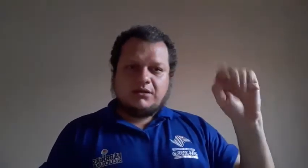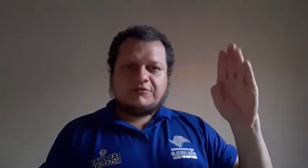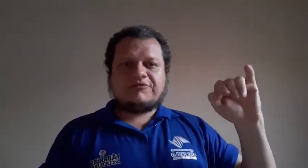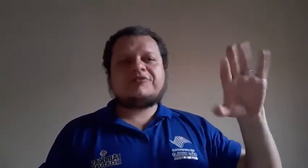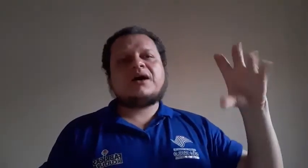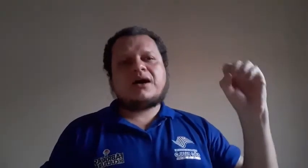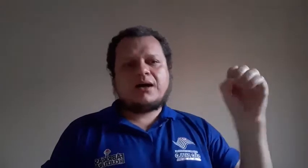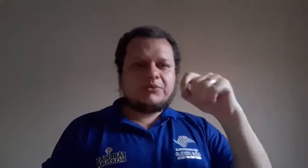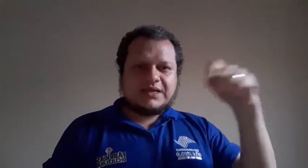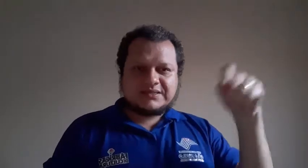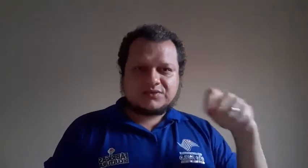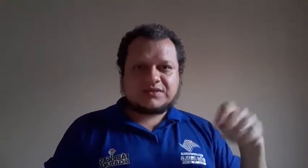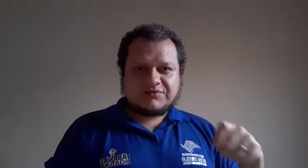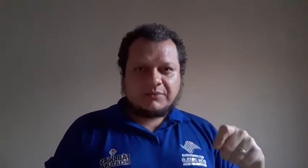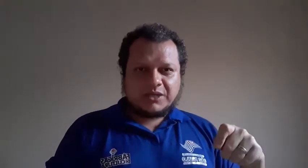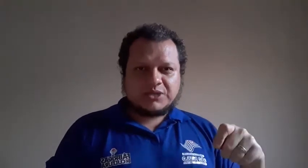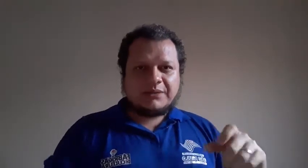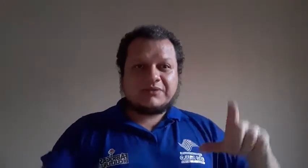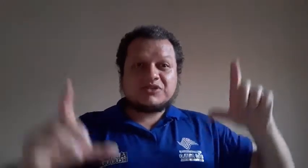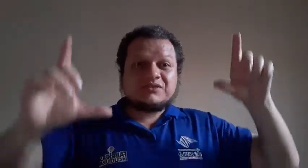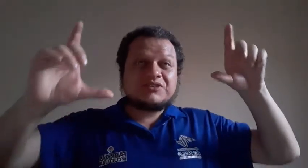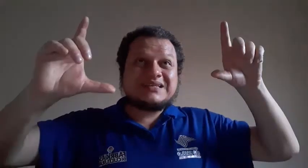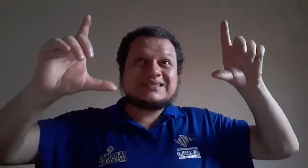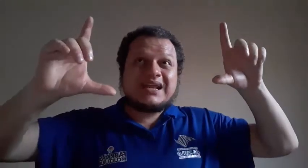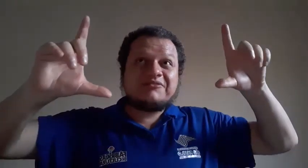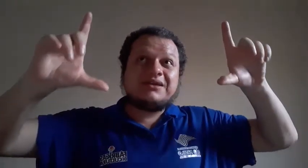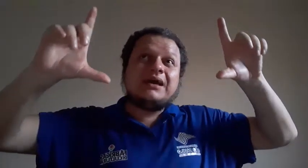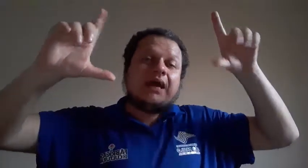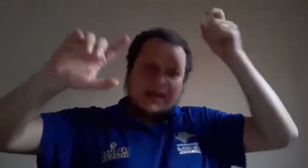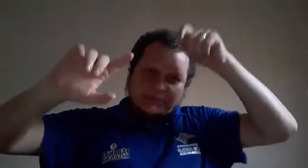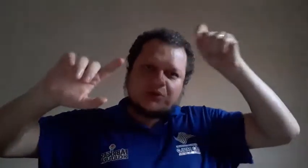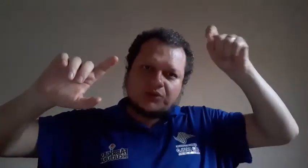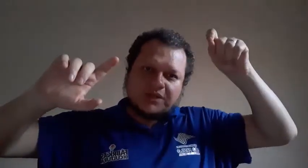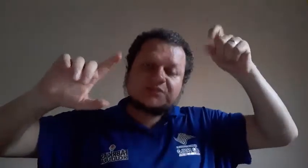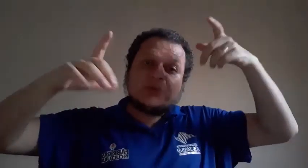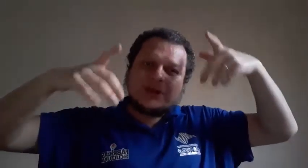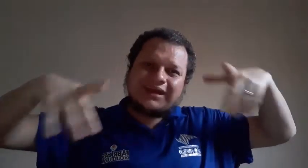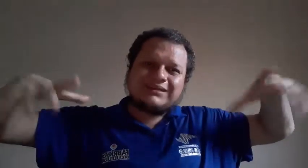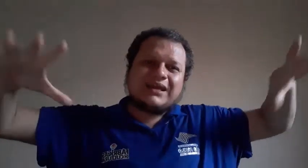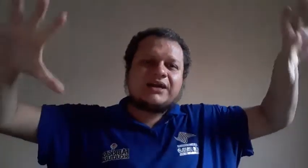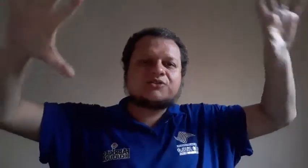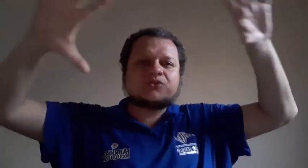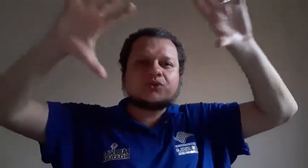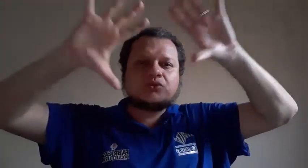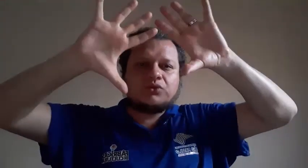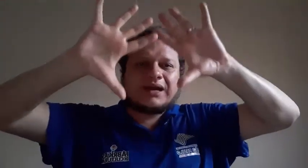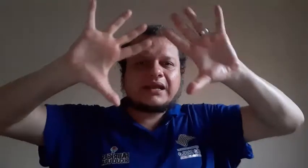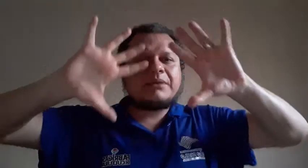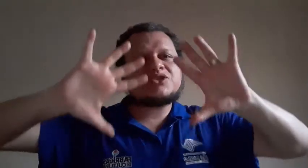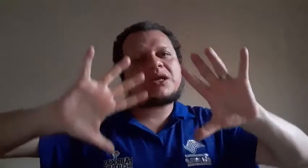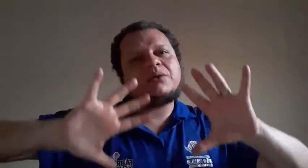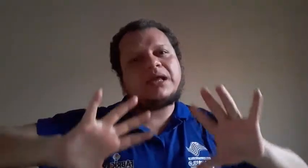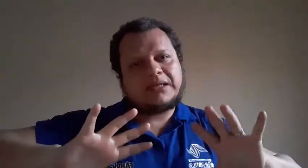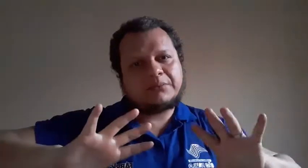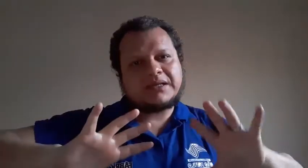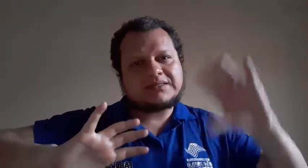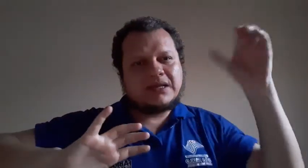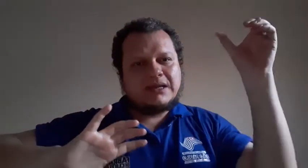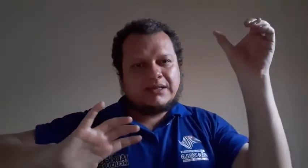Fábio e assim sucessivamente. Lembra? Você escreve em português, porém, na estrutura gramatical da libras, né?